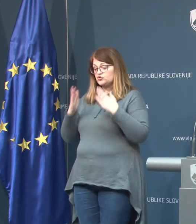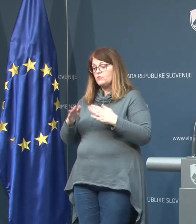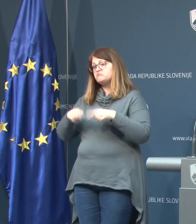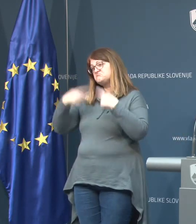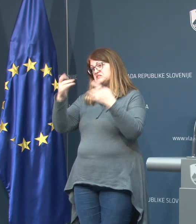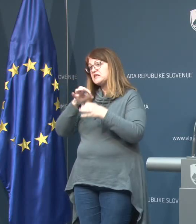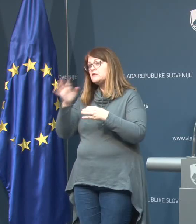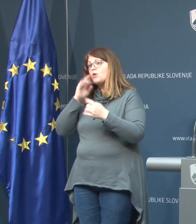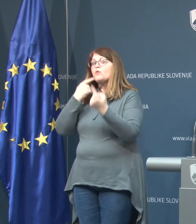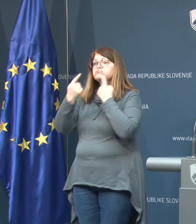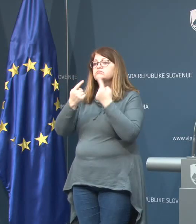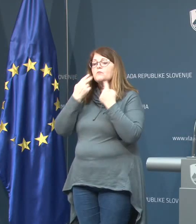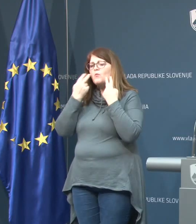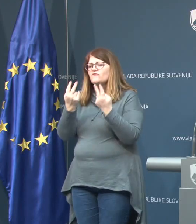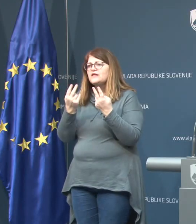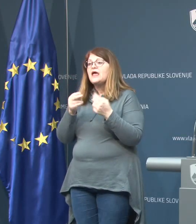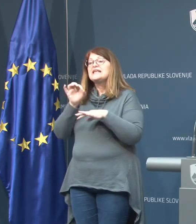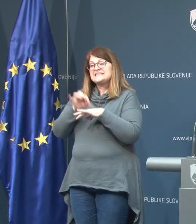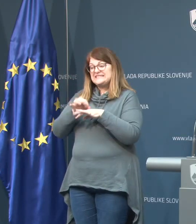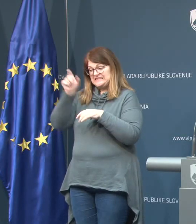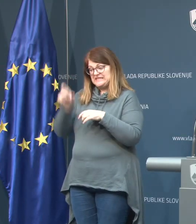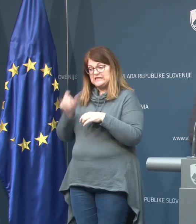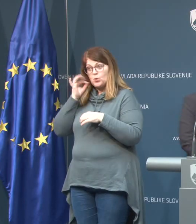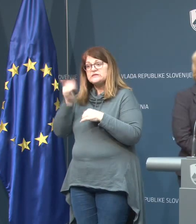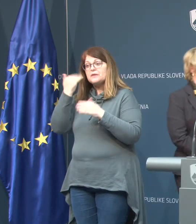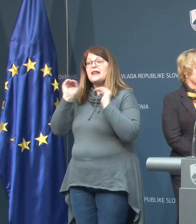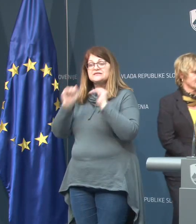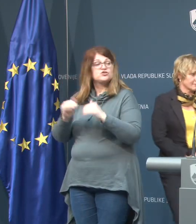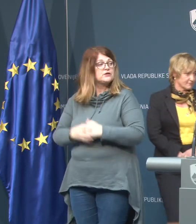naslednje dni se bom pogovorili. Kot rečeno je bila zdravnica zaščitena.